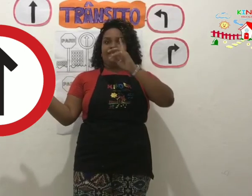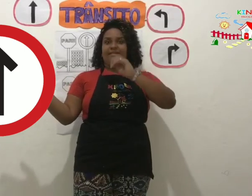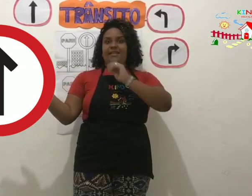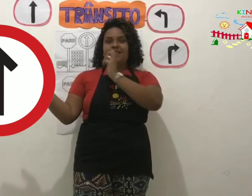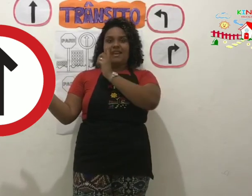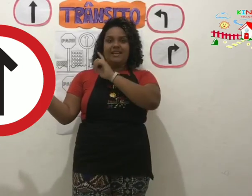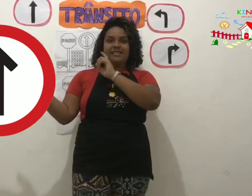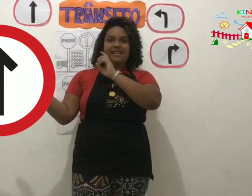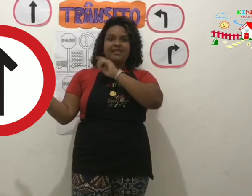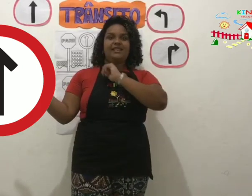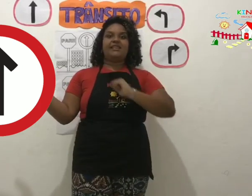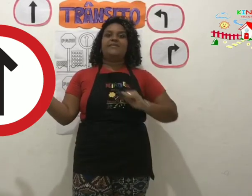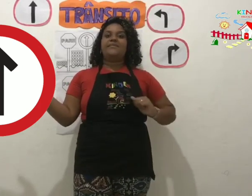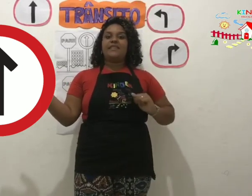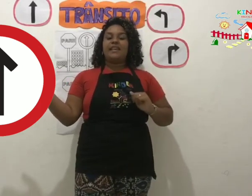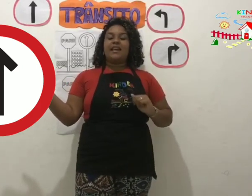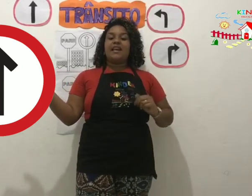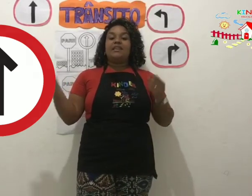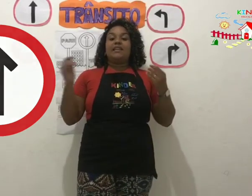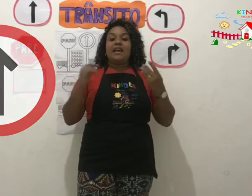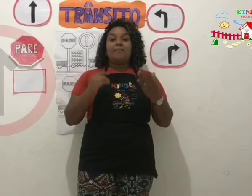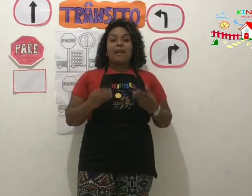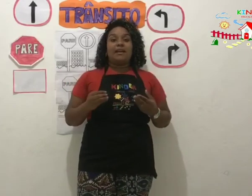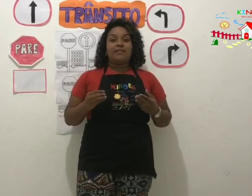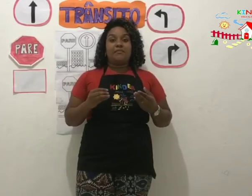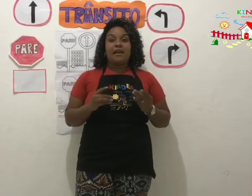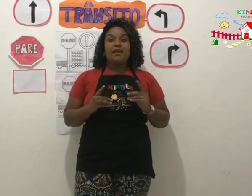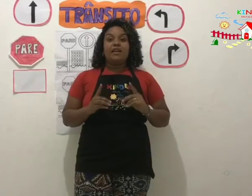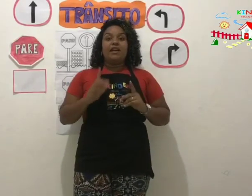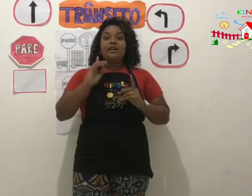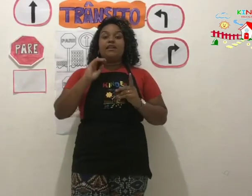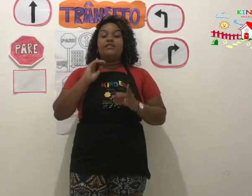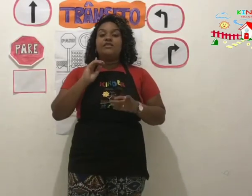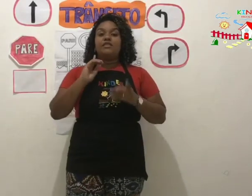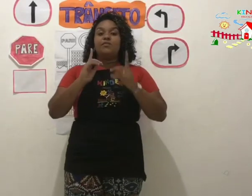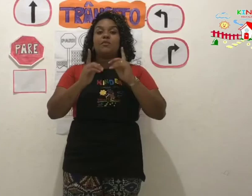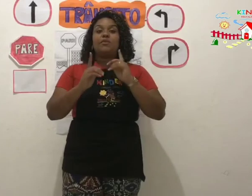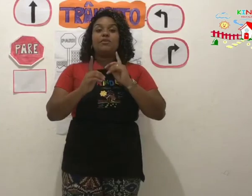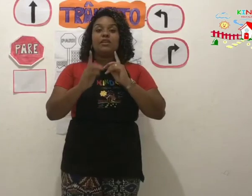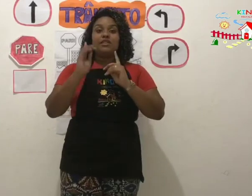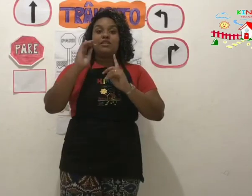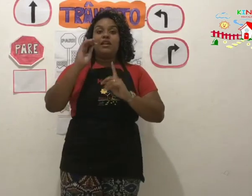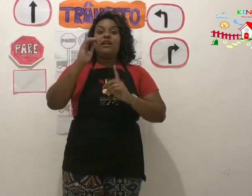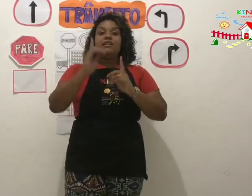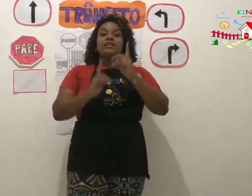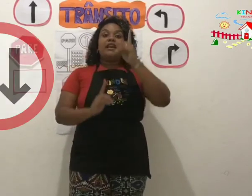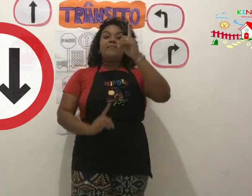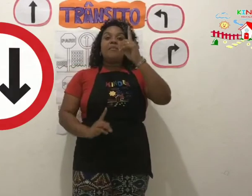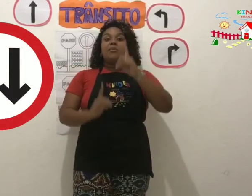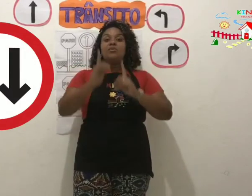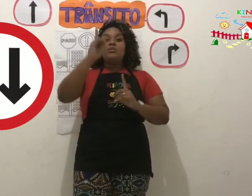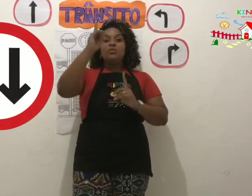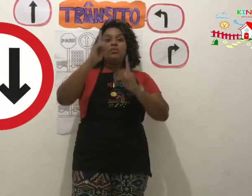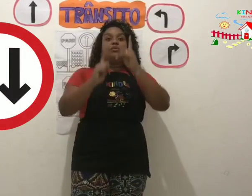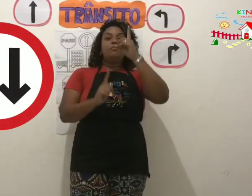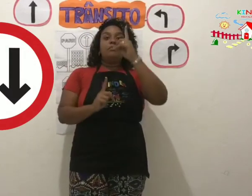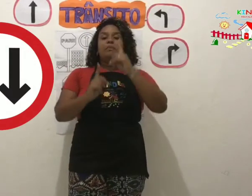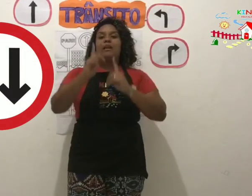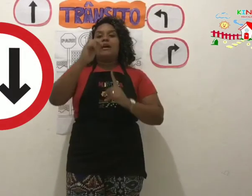que é essa daqui. Tem a placa também que diz para o motorista que é mão dupla,